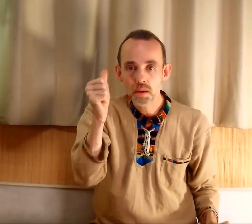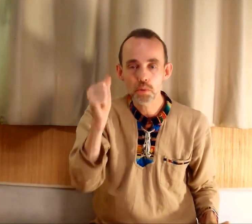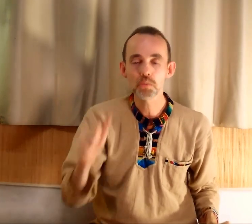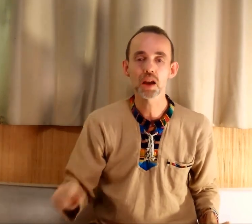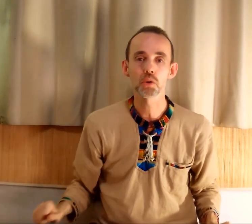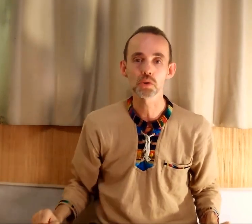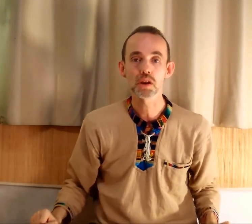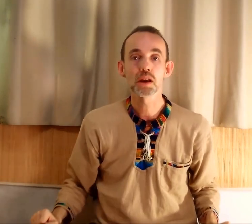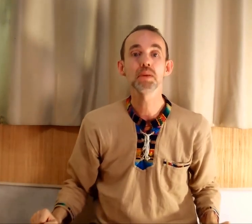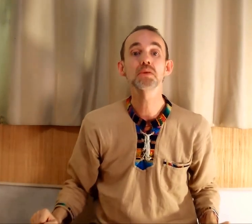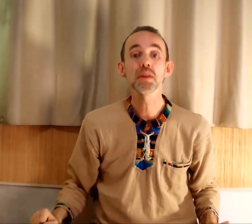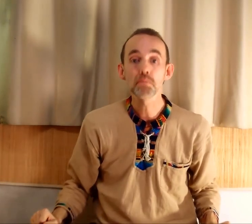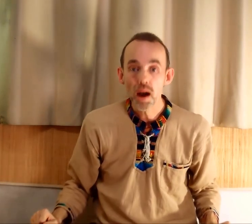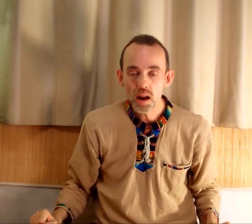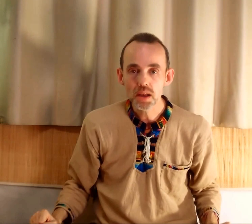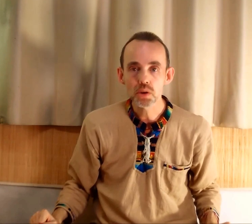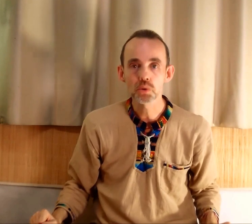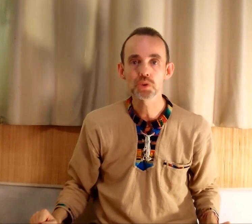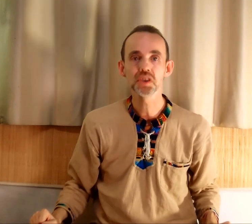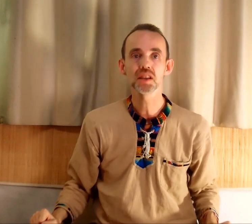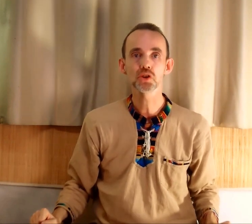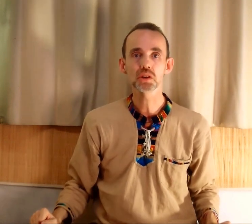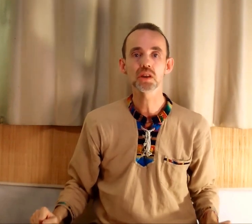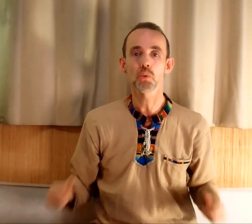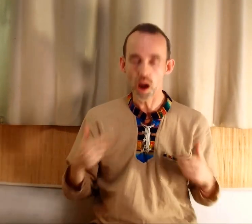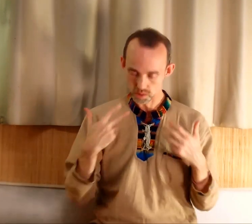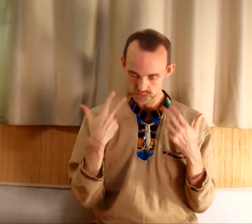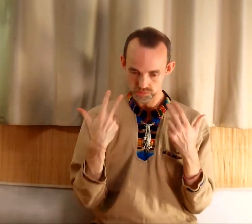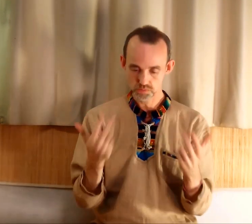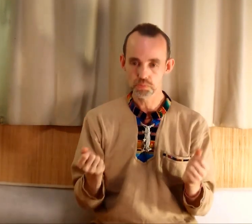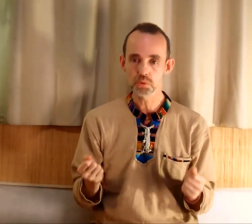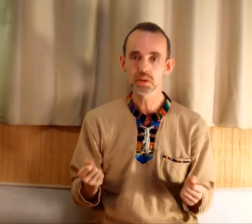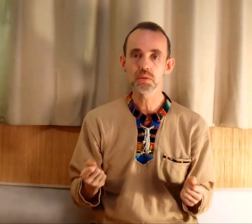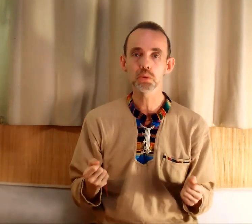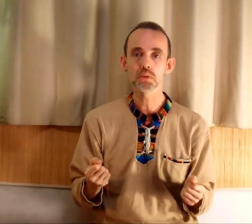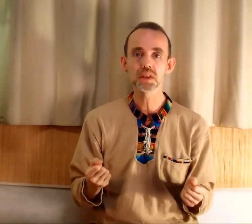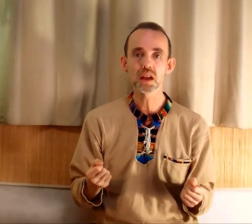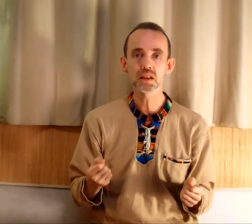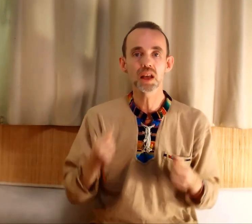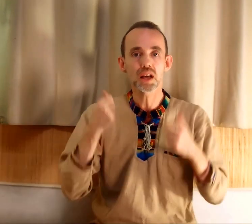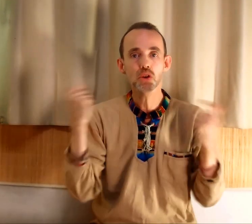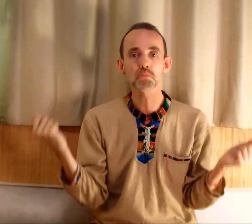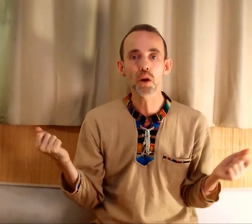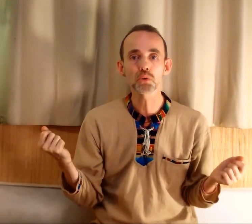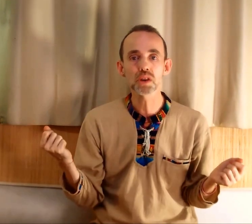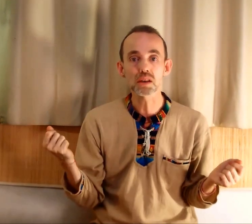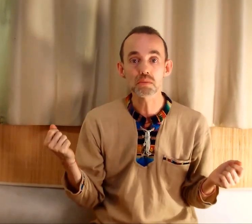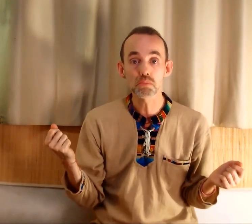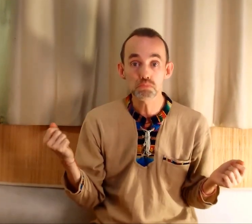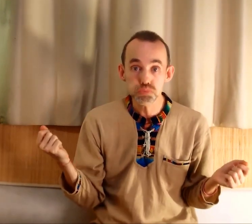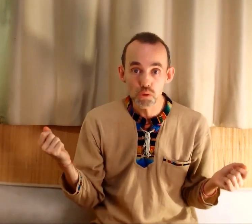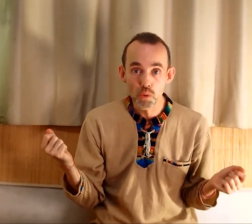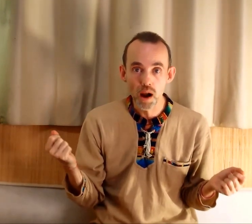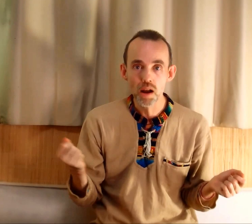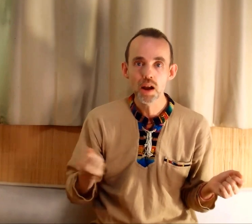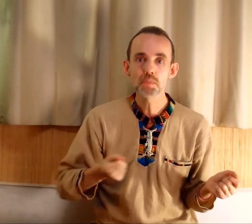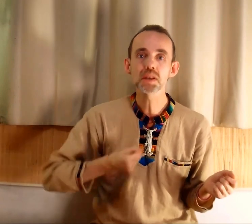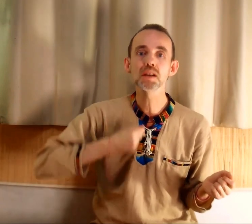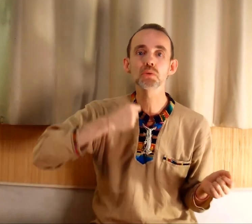première cause. Mais ce n'est pas la seule cause. Il y a des gens qui ont un bon niveau de vitalité, ils ne ressemblent pas à'enthousiasme. Pourquoi ? Parce qu'ils